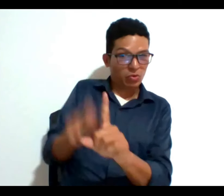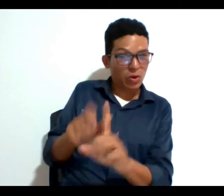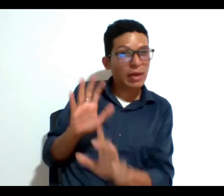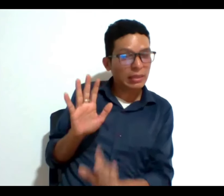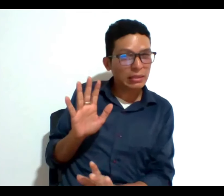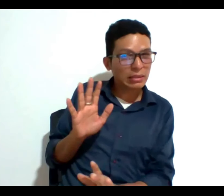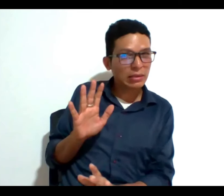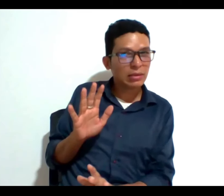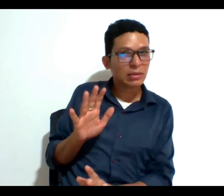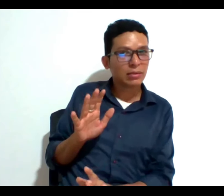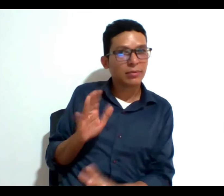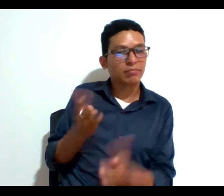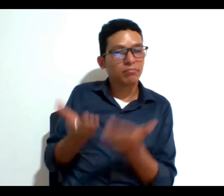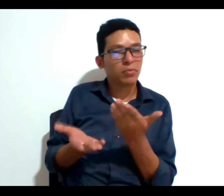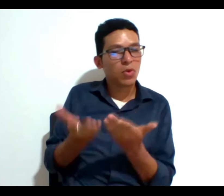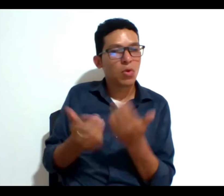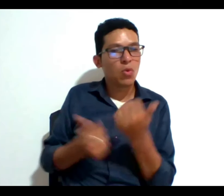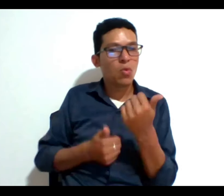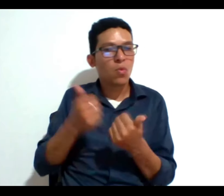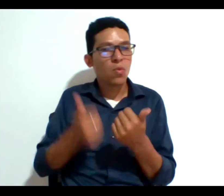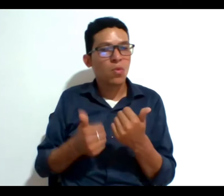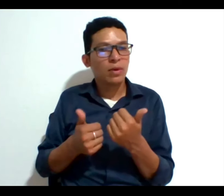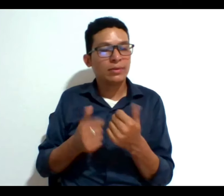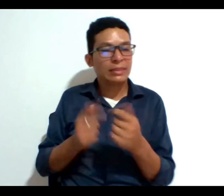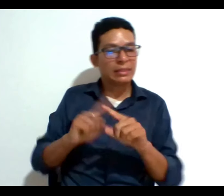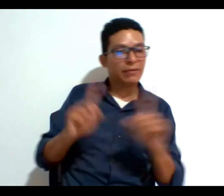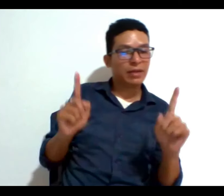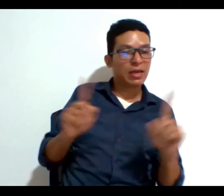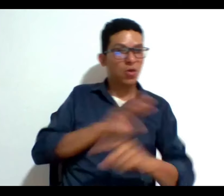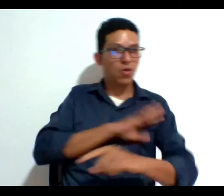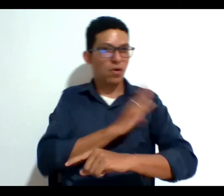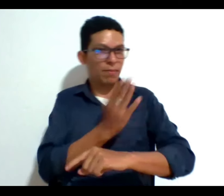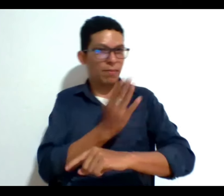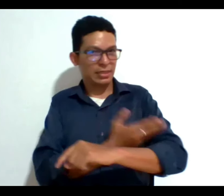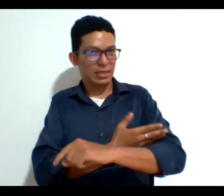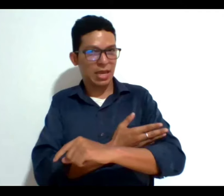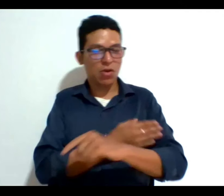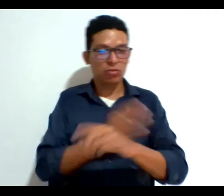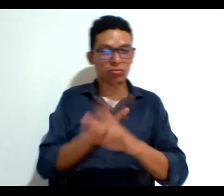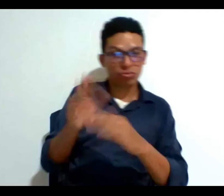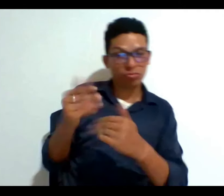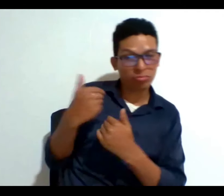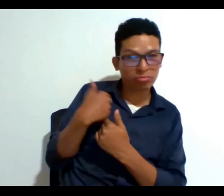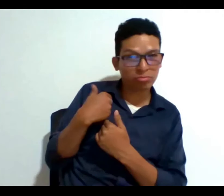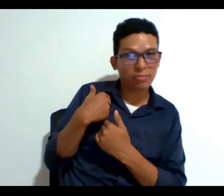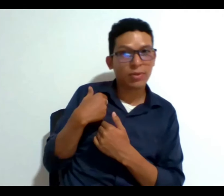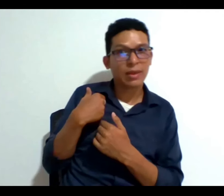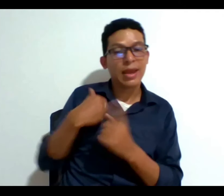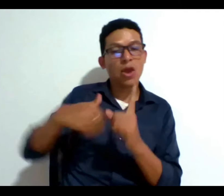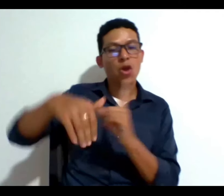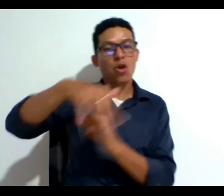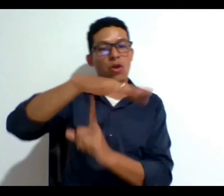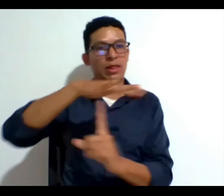cuál sería la competencia y cuál sería la diferencia entre capacidad y competencia pues que la competencia es contextualizada está